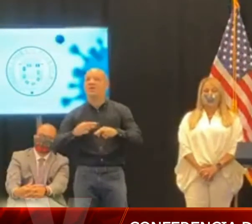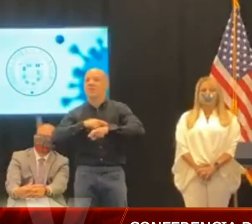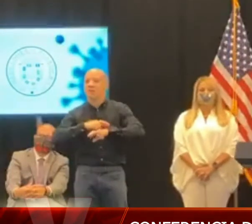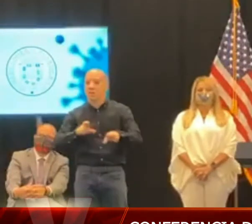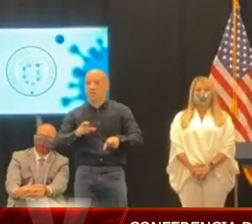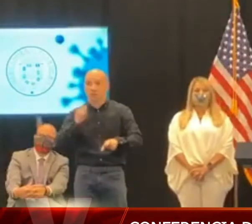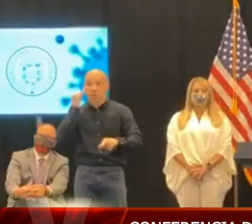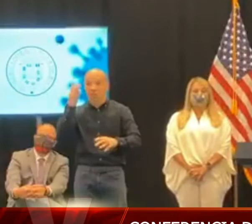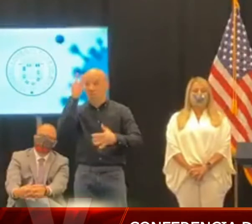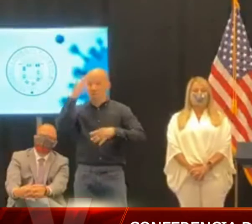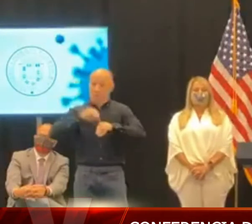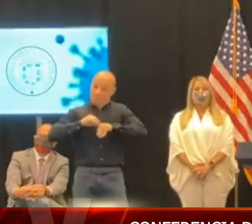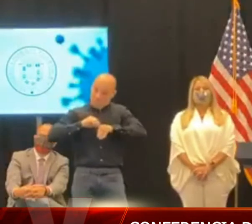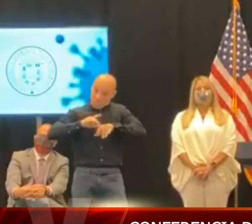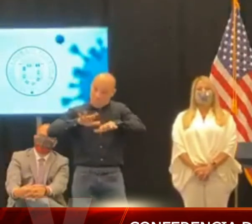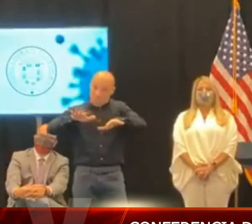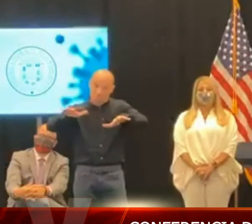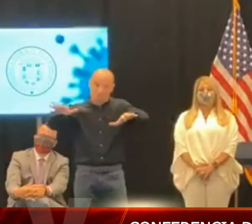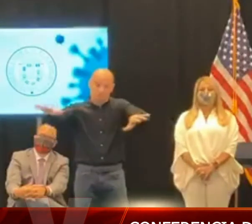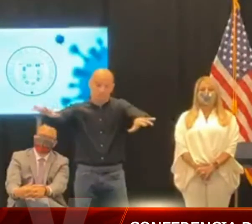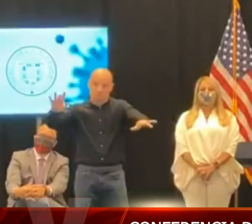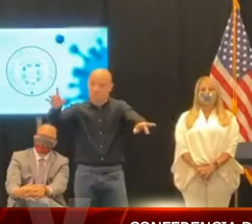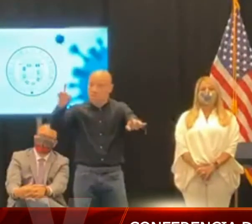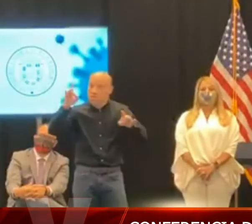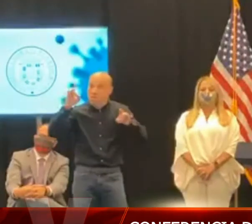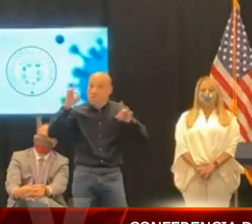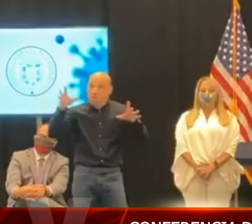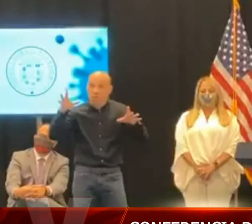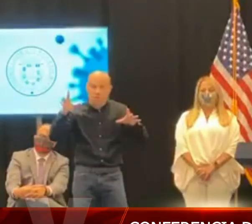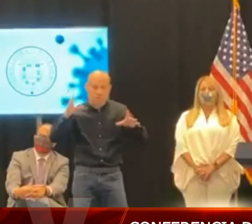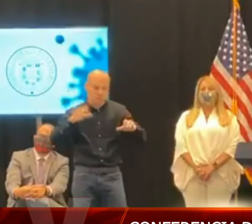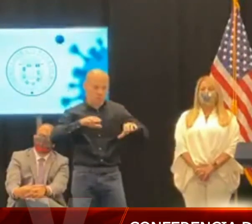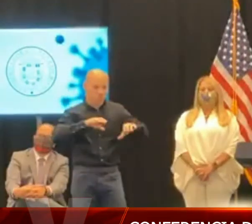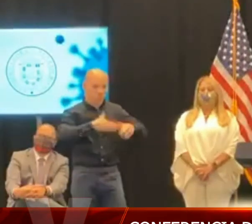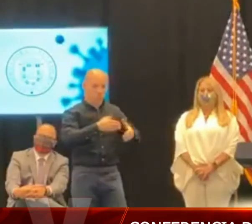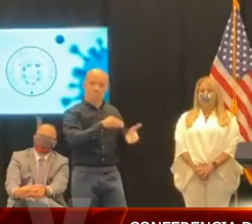ocurrido, como tristemente han ocurrido en otros países.